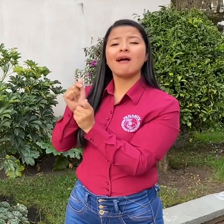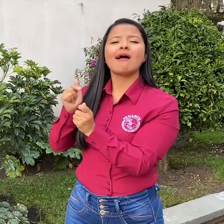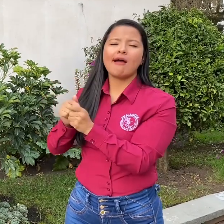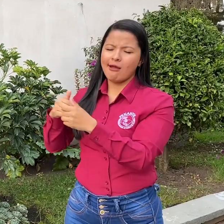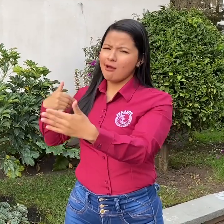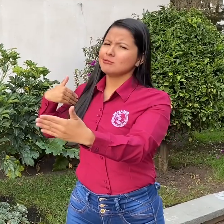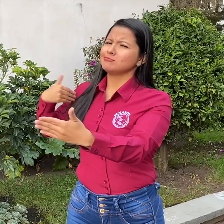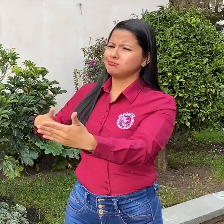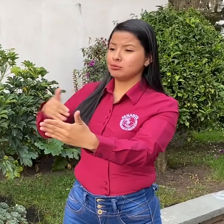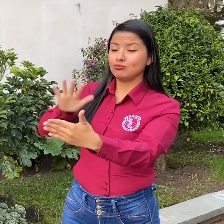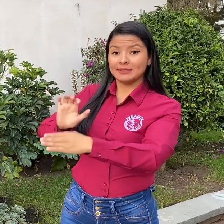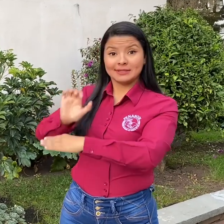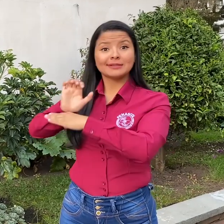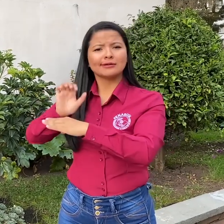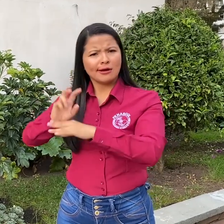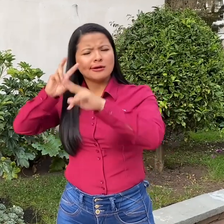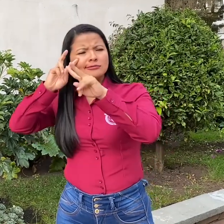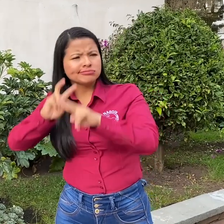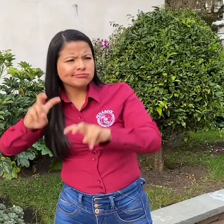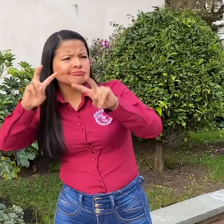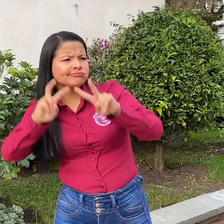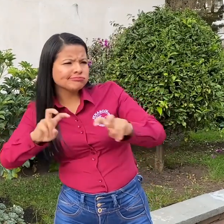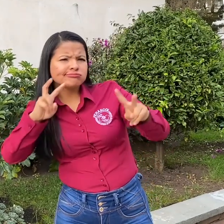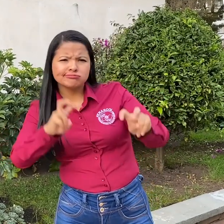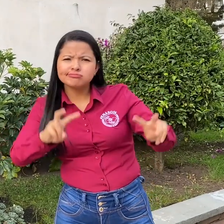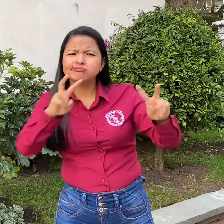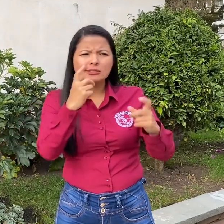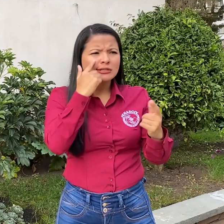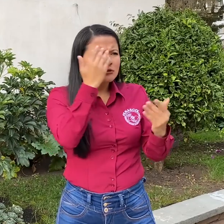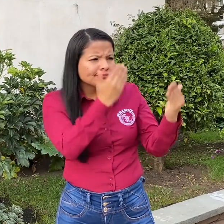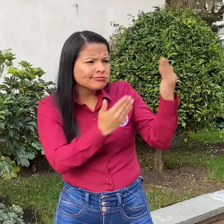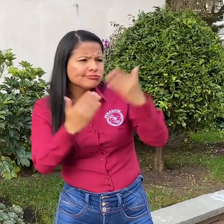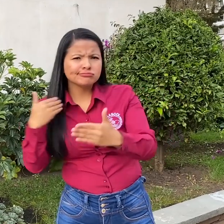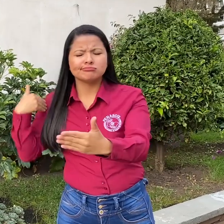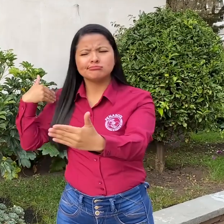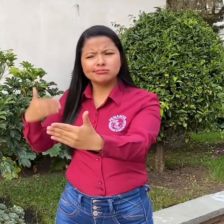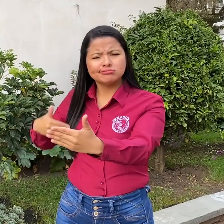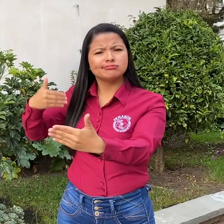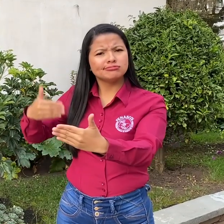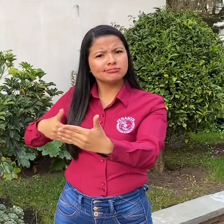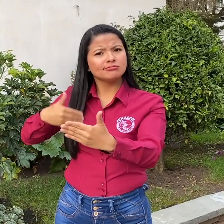Esta investigación ha seguido avanzando hasta la actualidad. Y entonces, ¿ahora qué sigue?